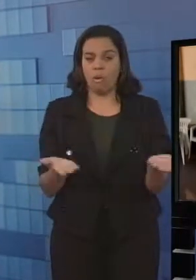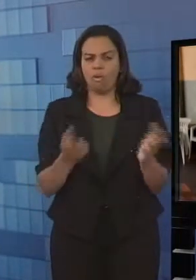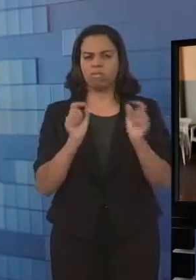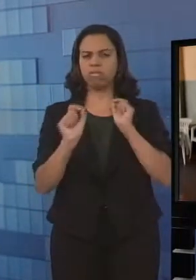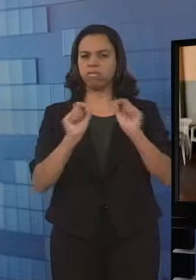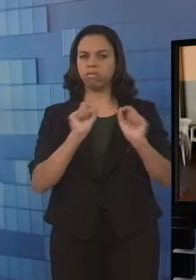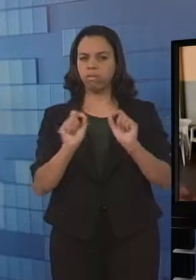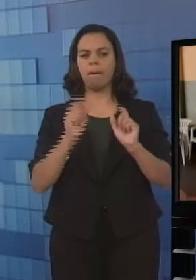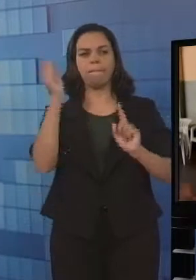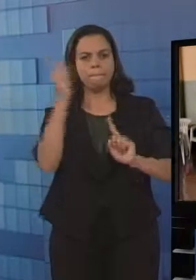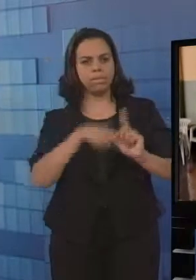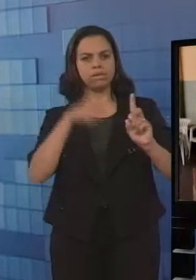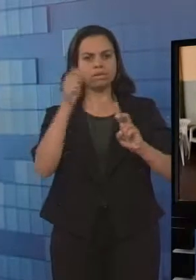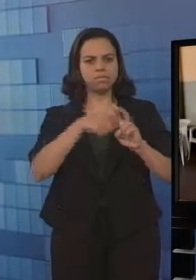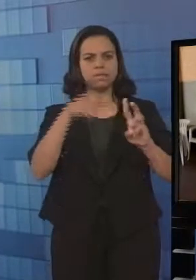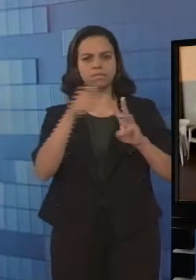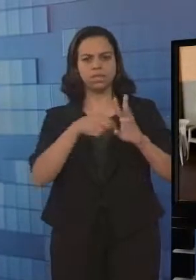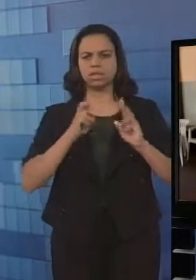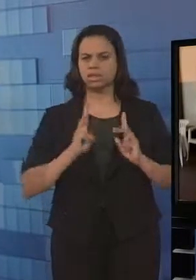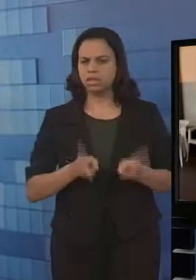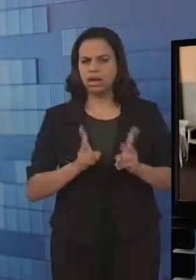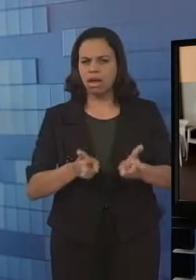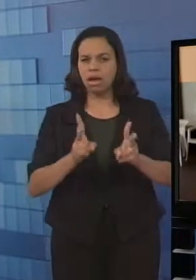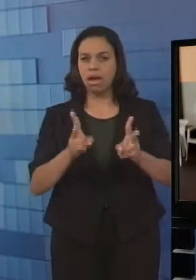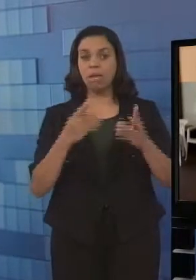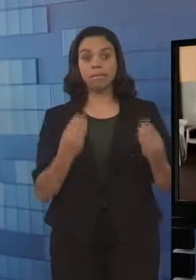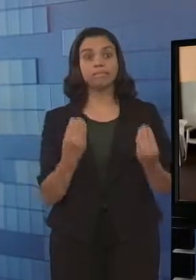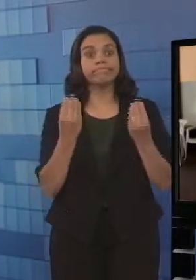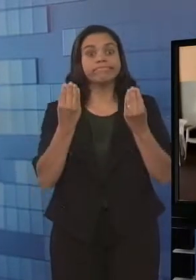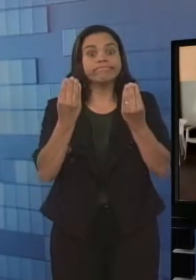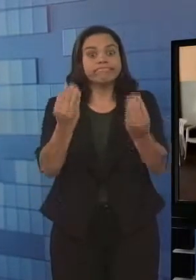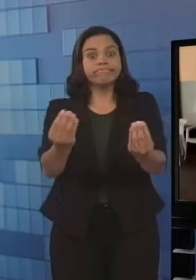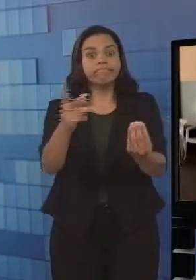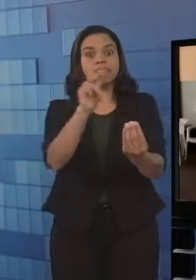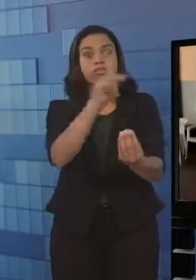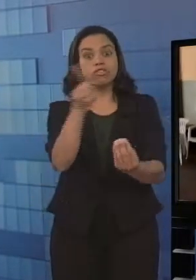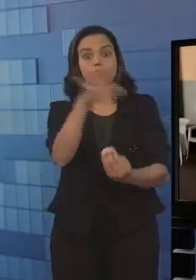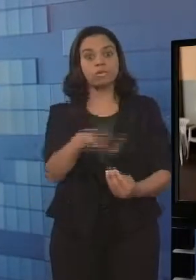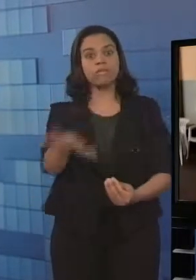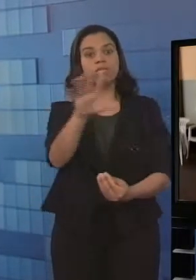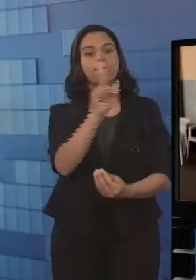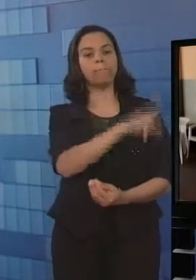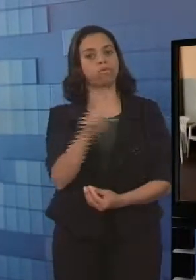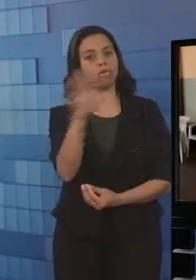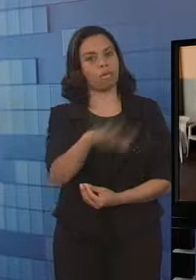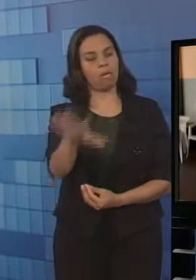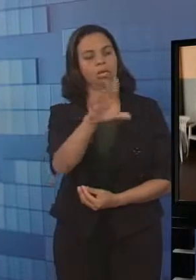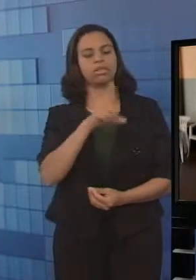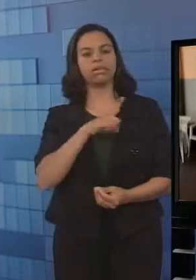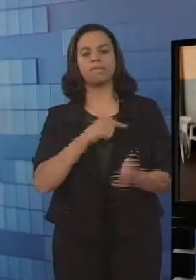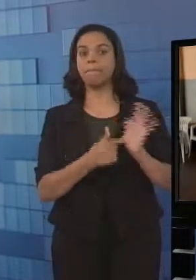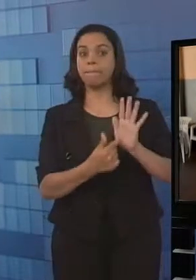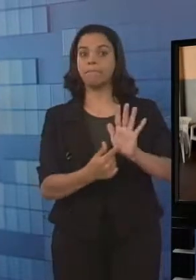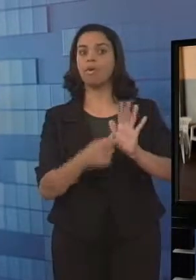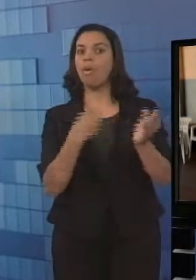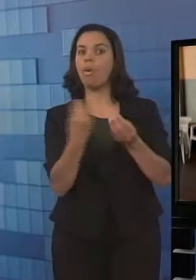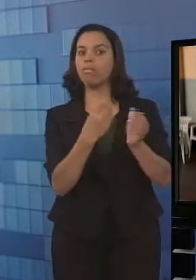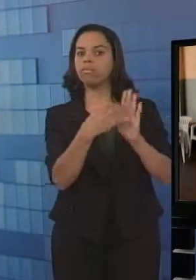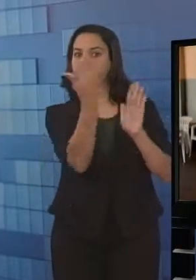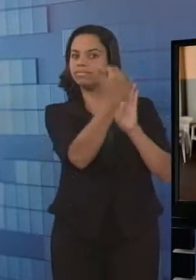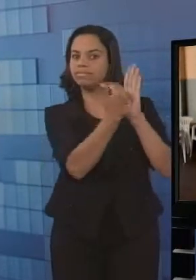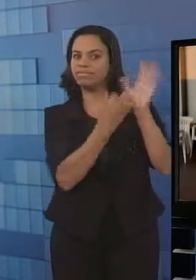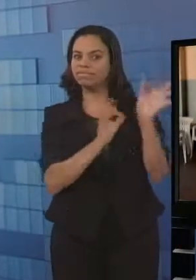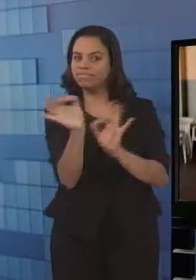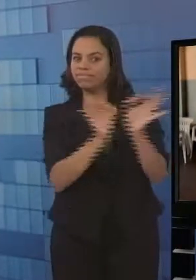mês quando tem a formação, são entregues a eles o que a chama de mapa de atividades. Então é um